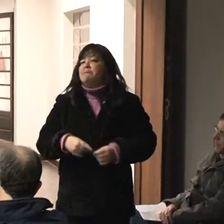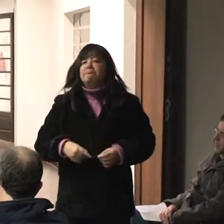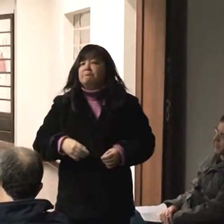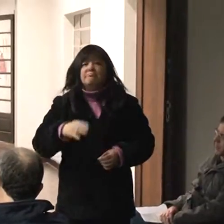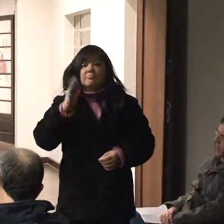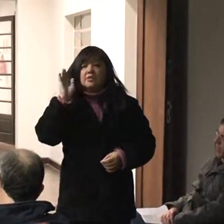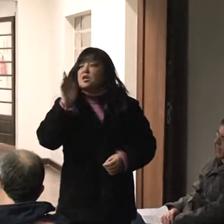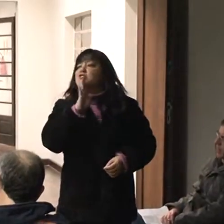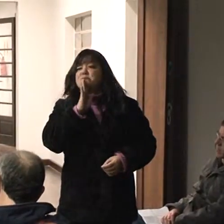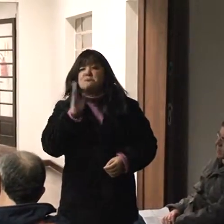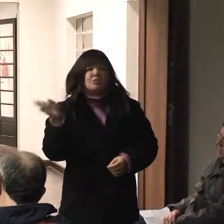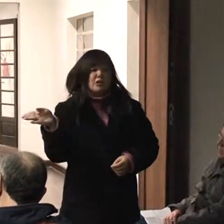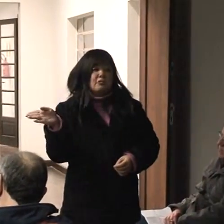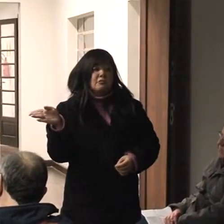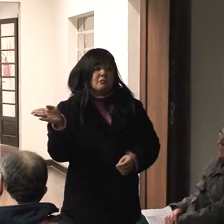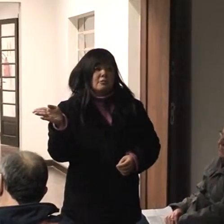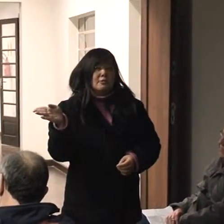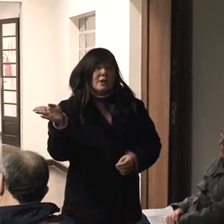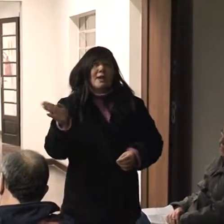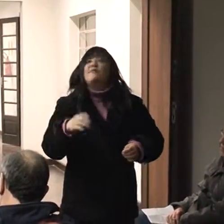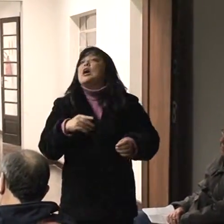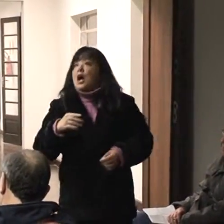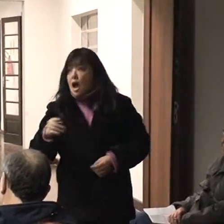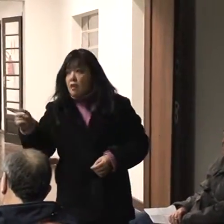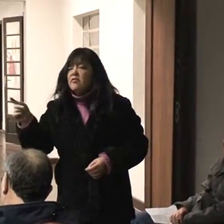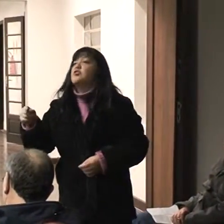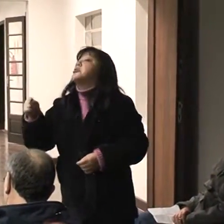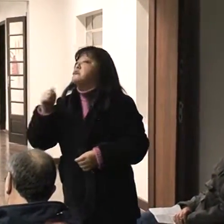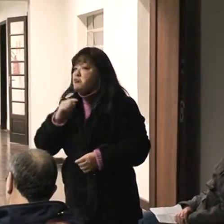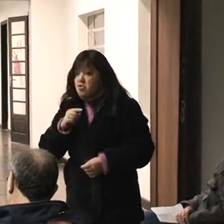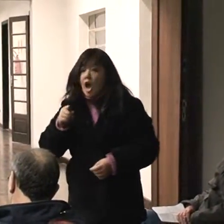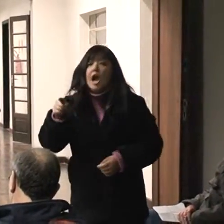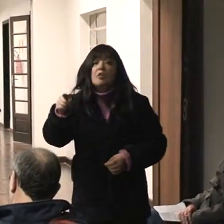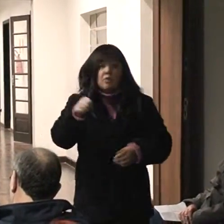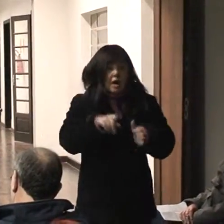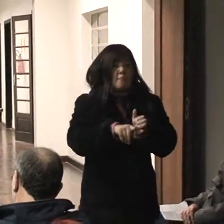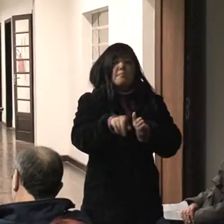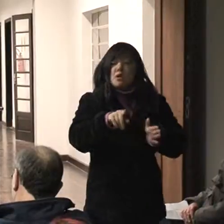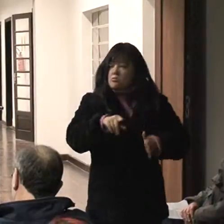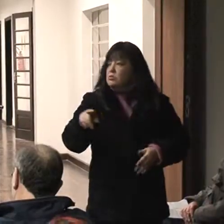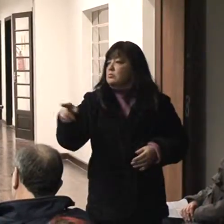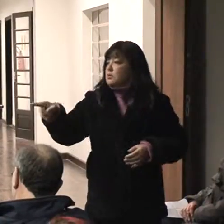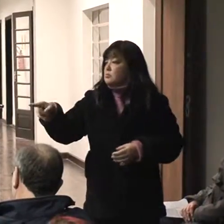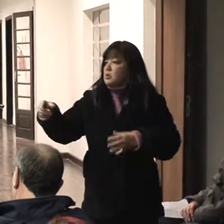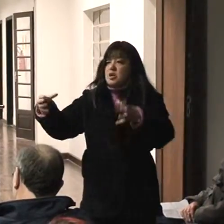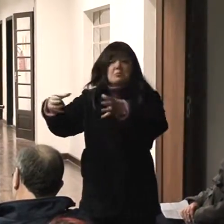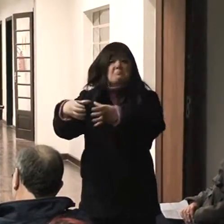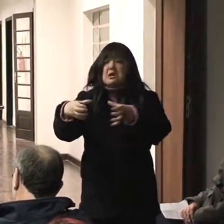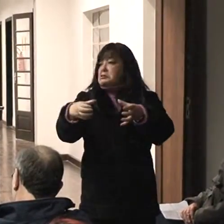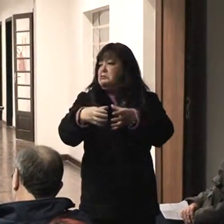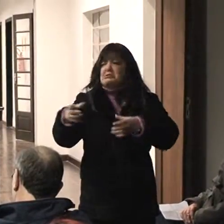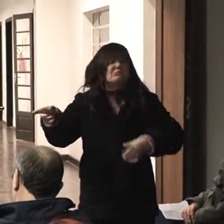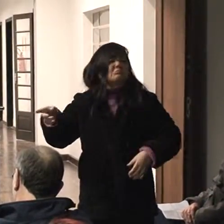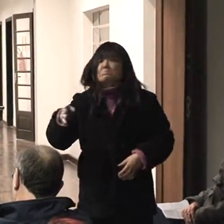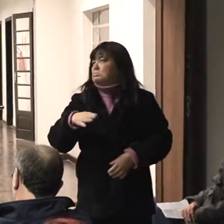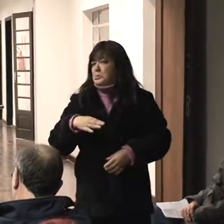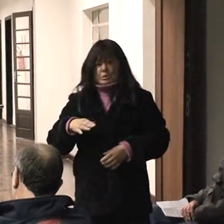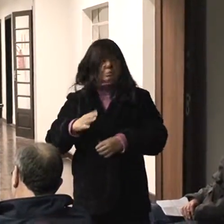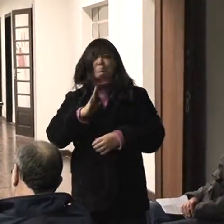consultas realizadas aos conselhos. E alguns conselhos, nem todos os conselhos. parte dos conselhos, também nunca ouviu falar. Então, é um programa